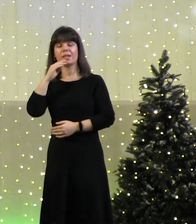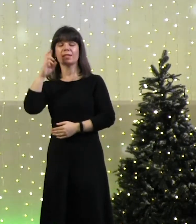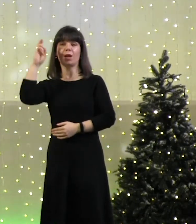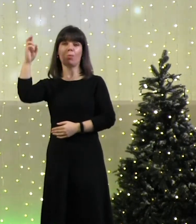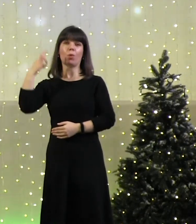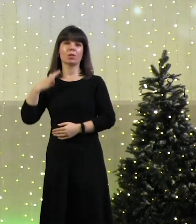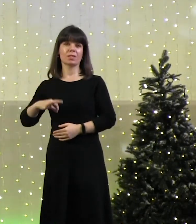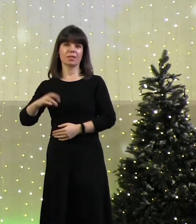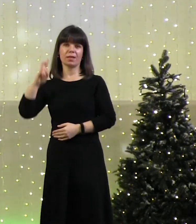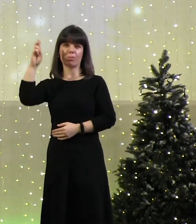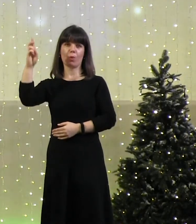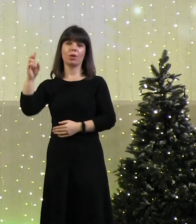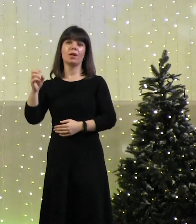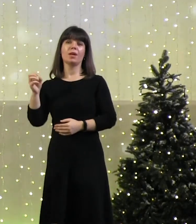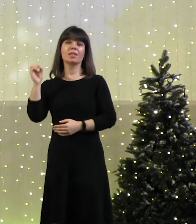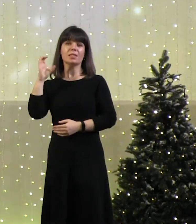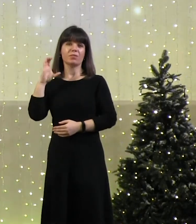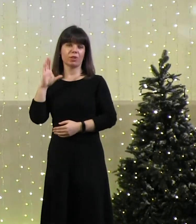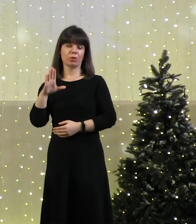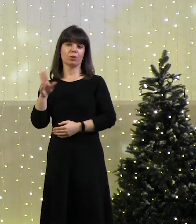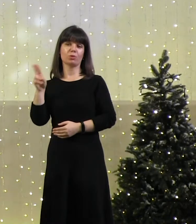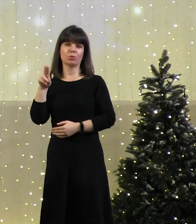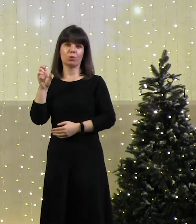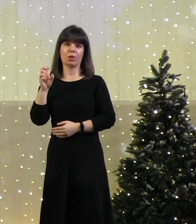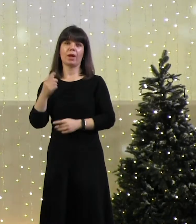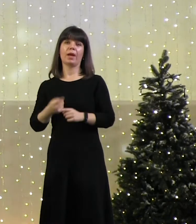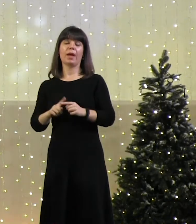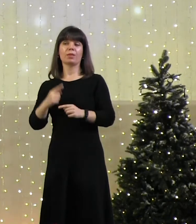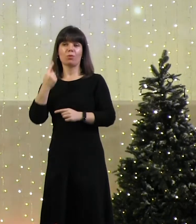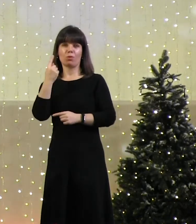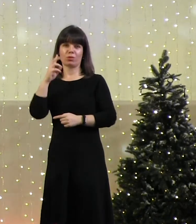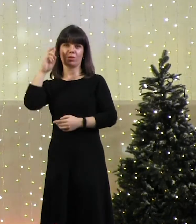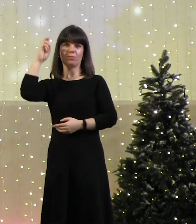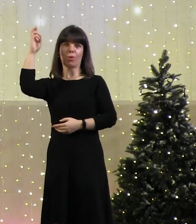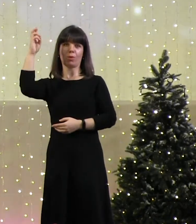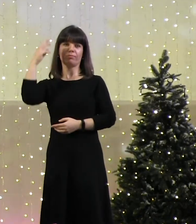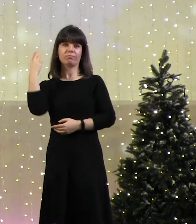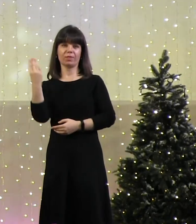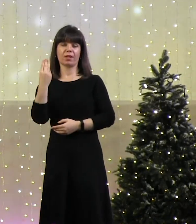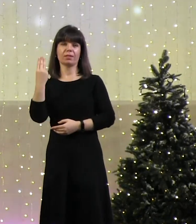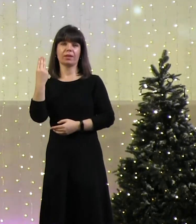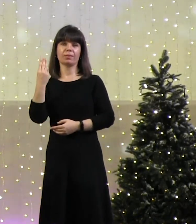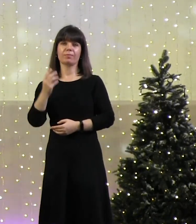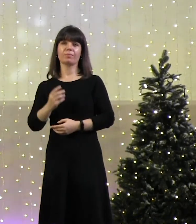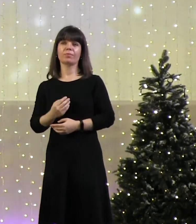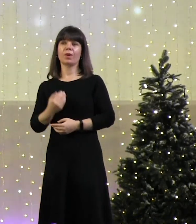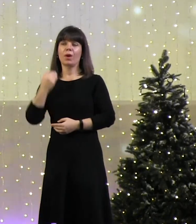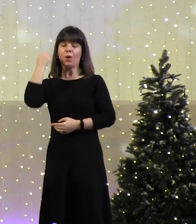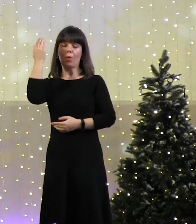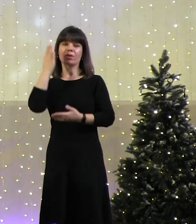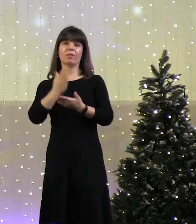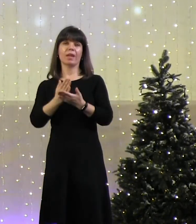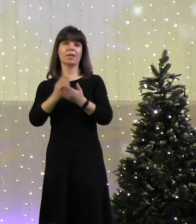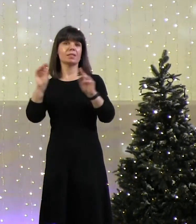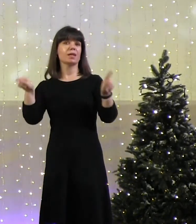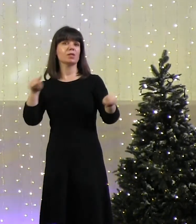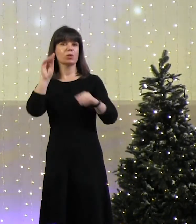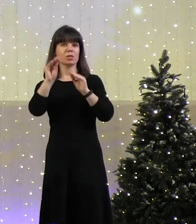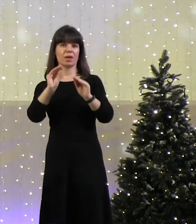и Бог-святой дух. Это один Бог в трех лицах. Он является создателем.